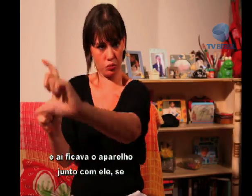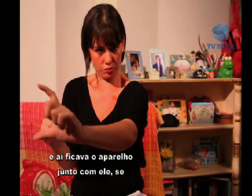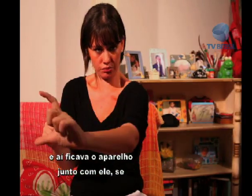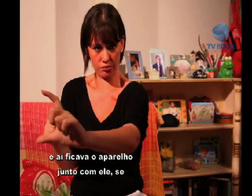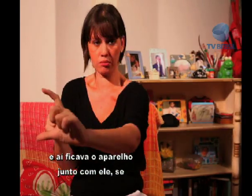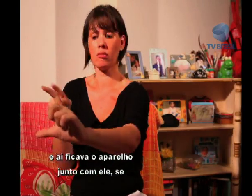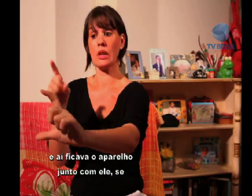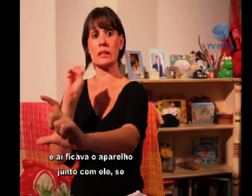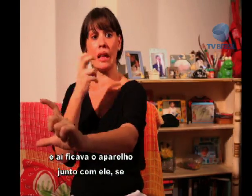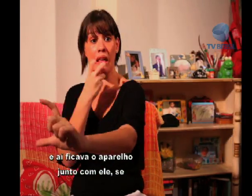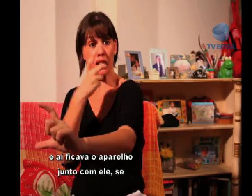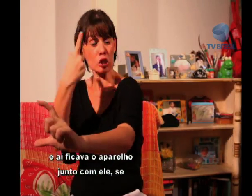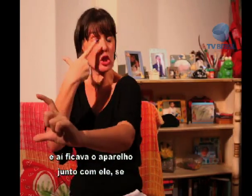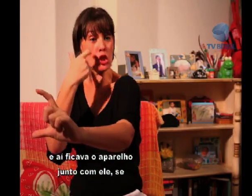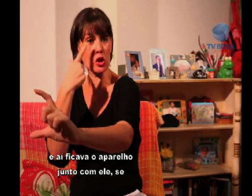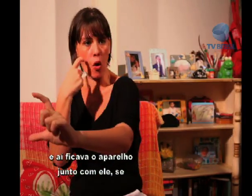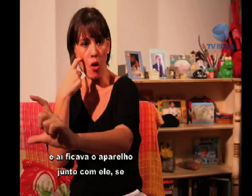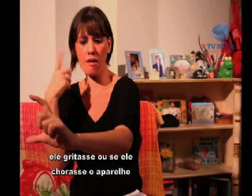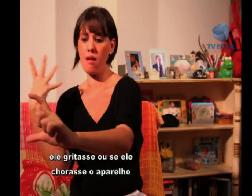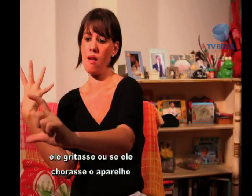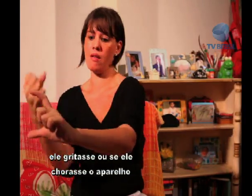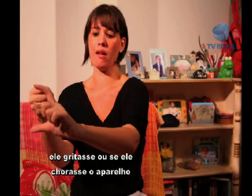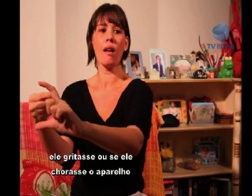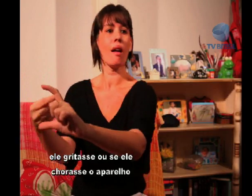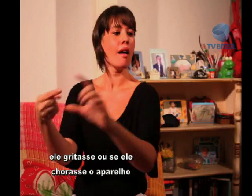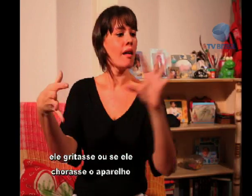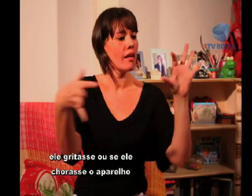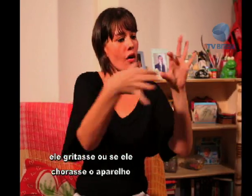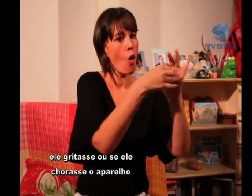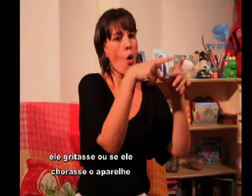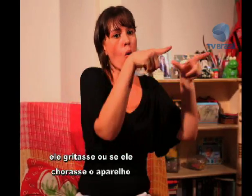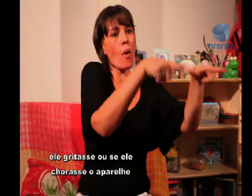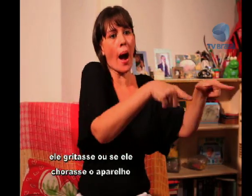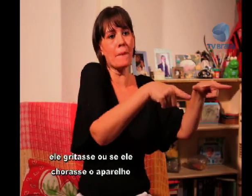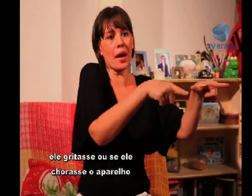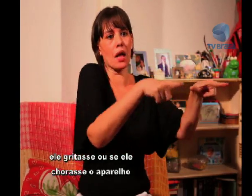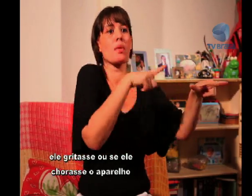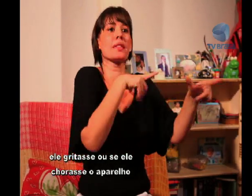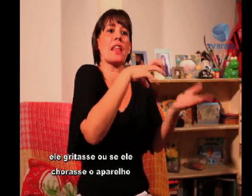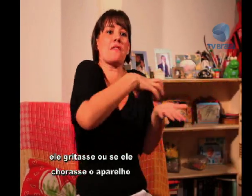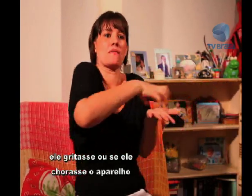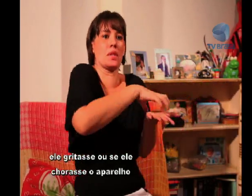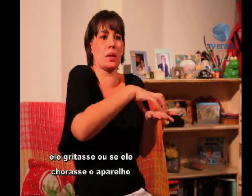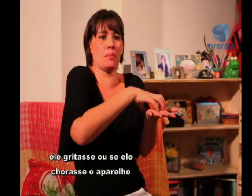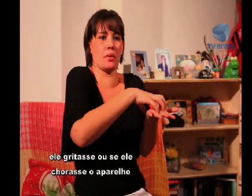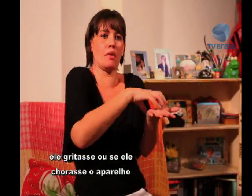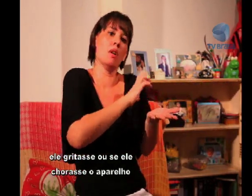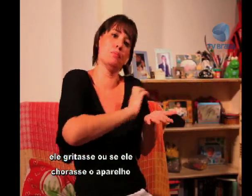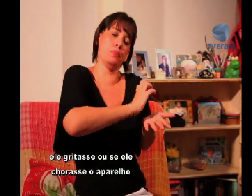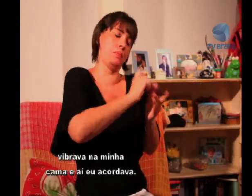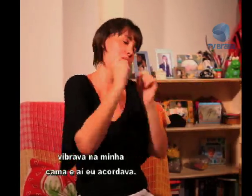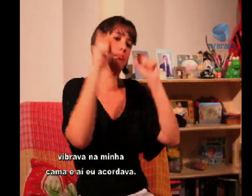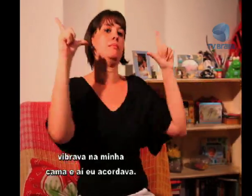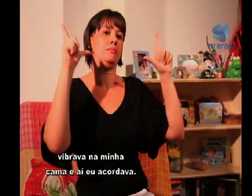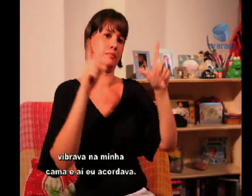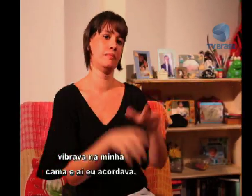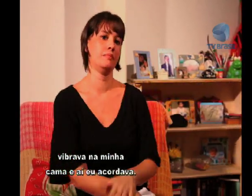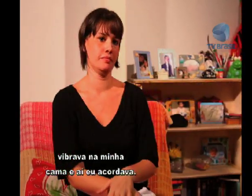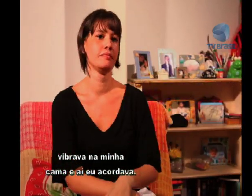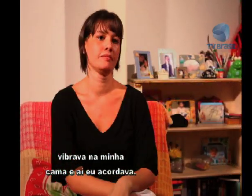fica o aparelho lá junto com ele. Se ele grita ou se ele chora, o aparelho vibra na minha cama. E